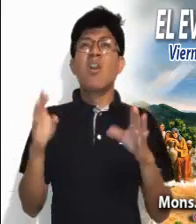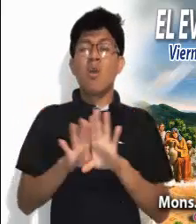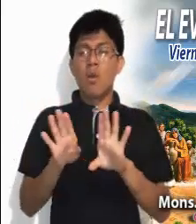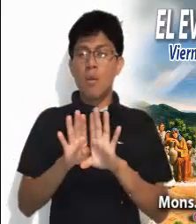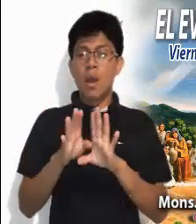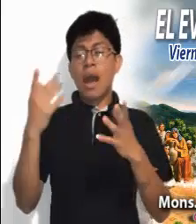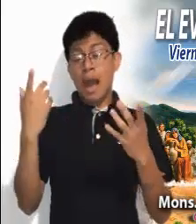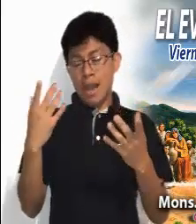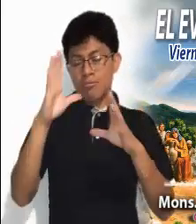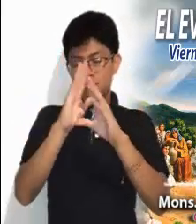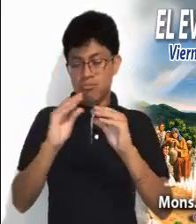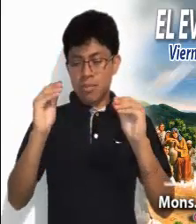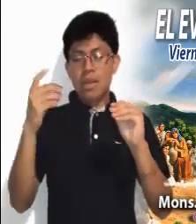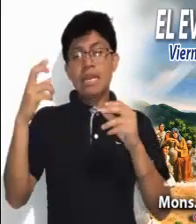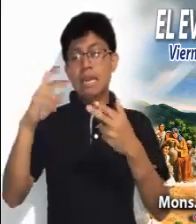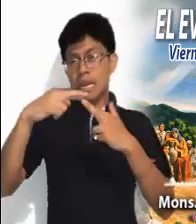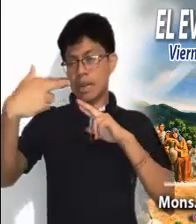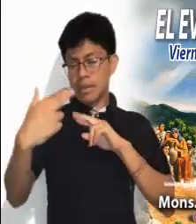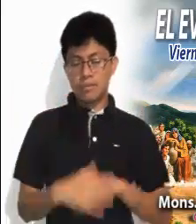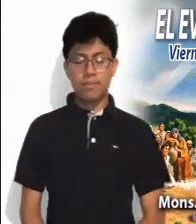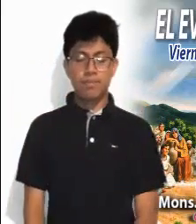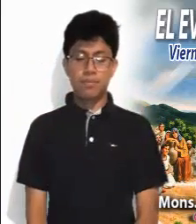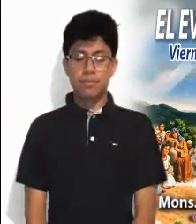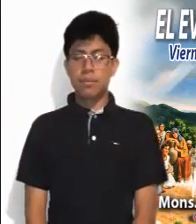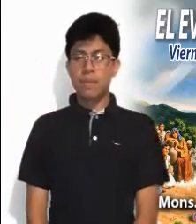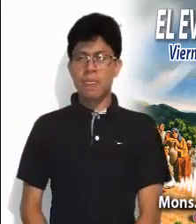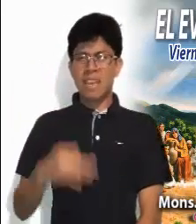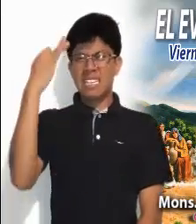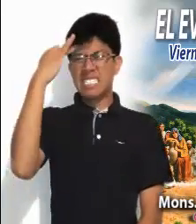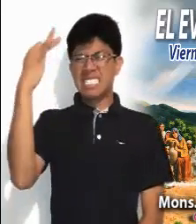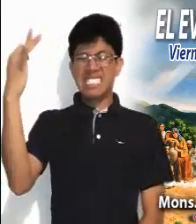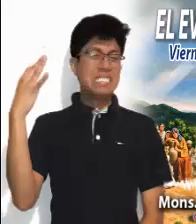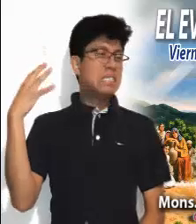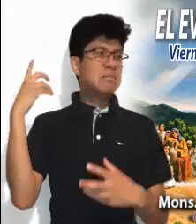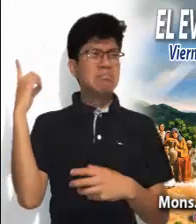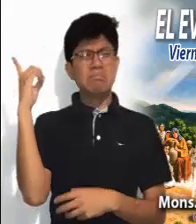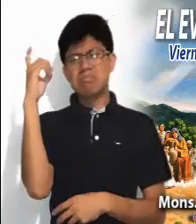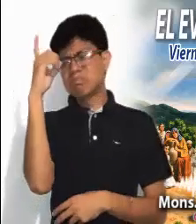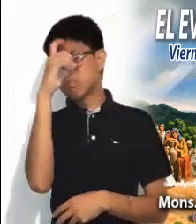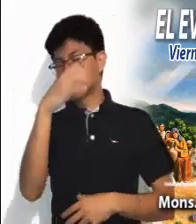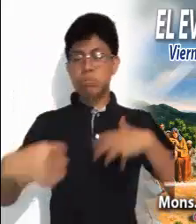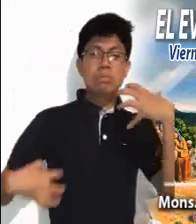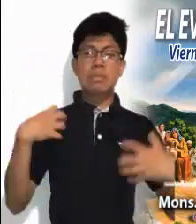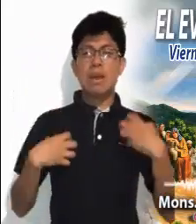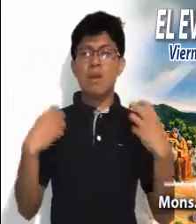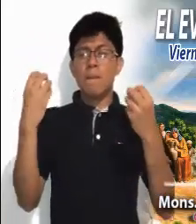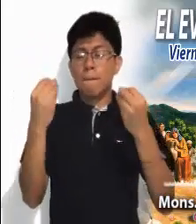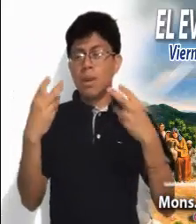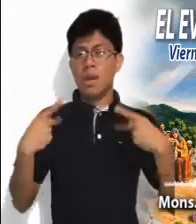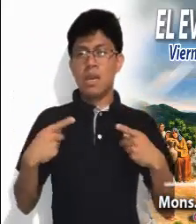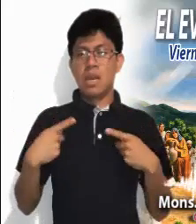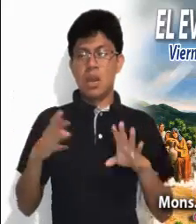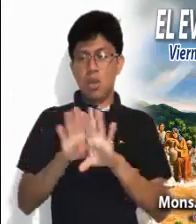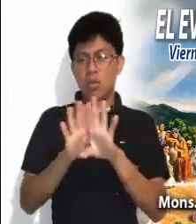la relación entre ambas. En este tiempo de crisis y violencia, muchos se han